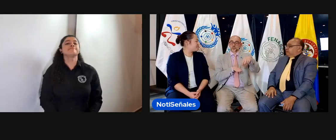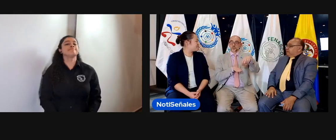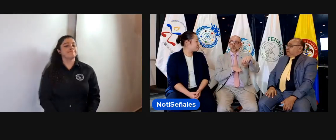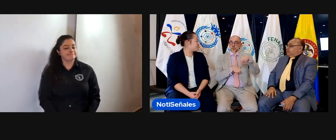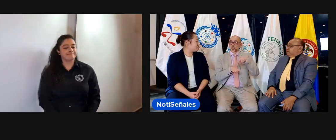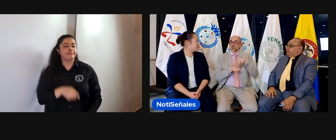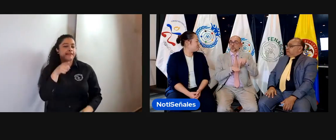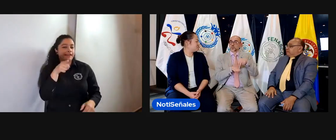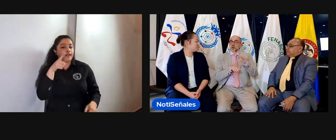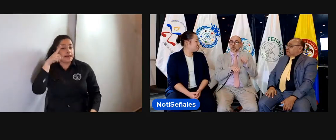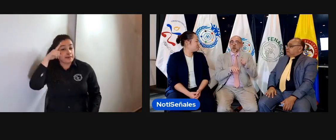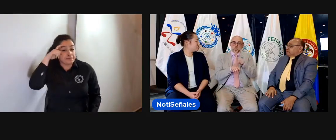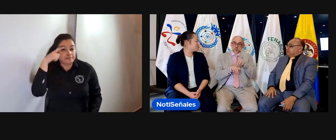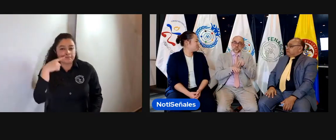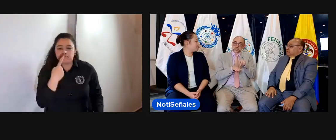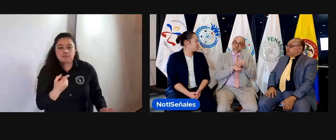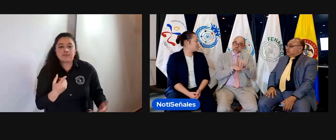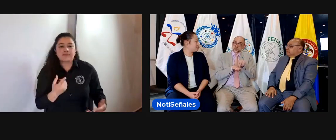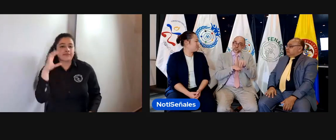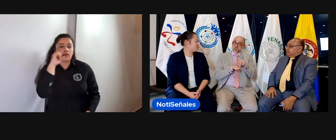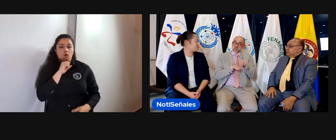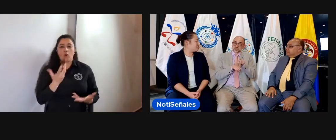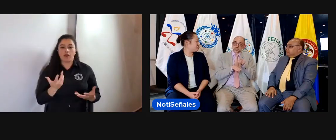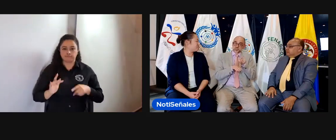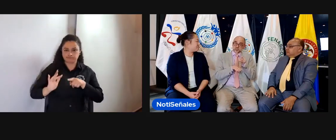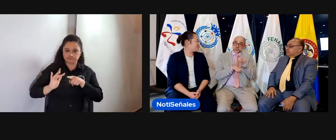Bueno, podríamos pensar que hay un camino, ¿no?